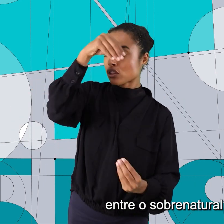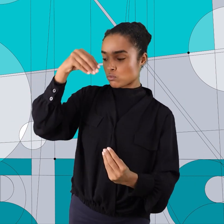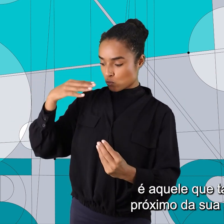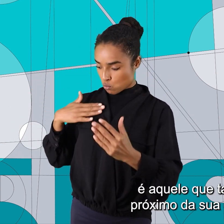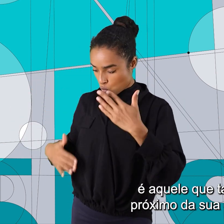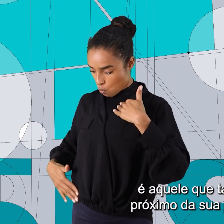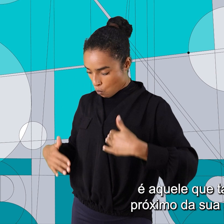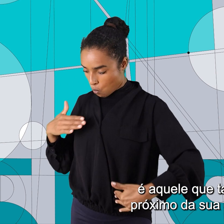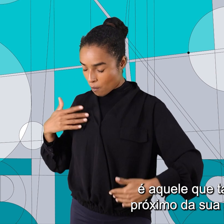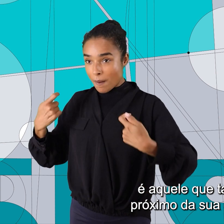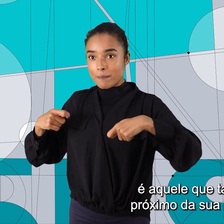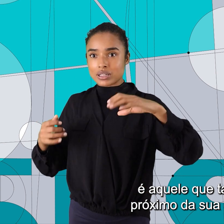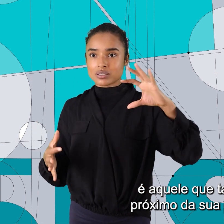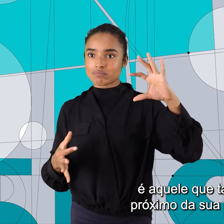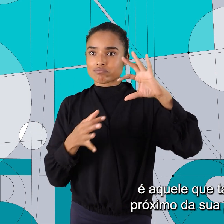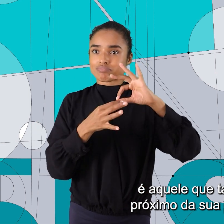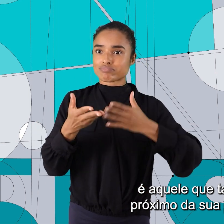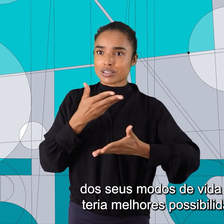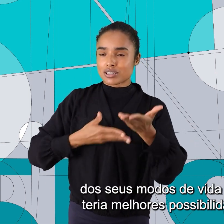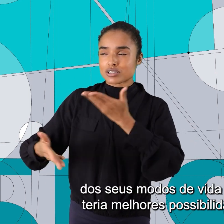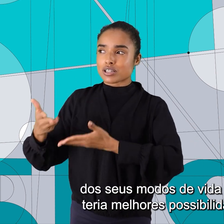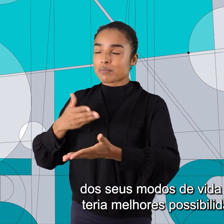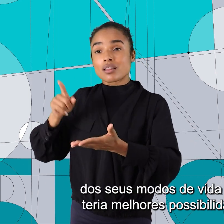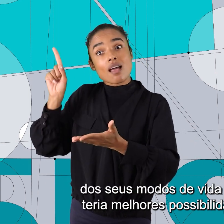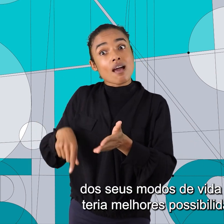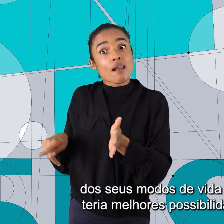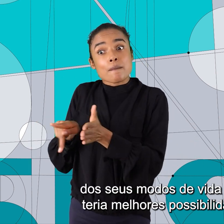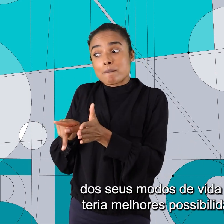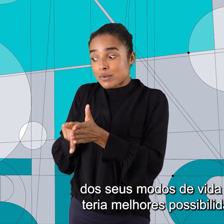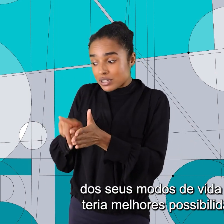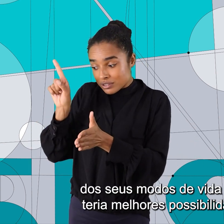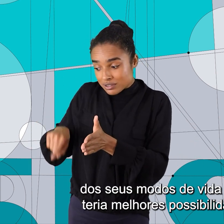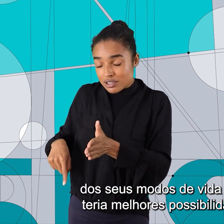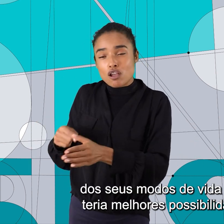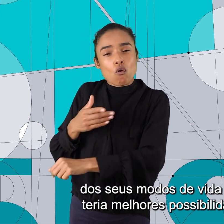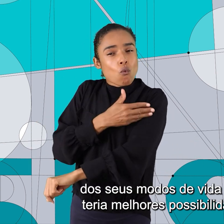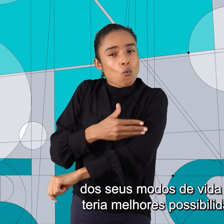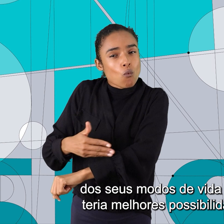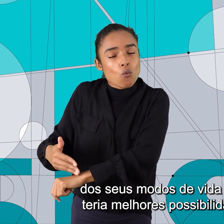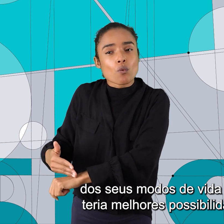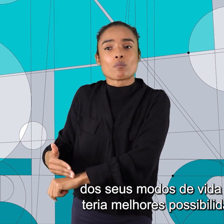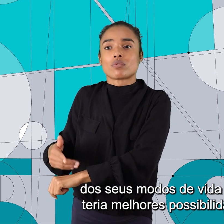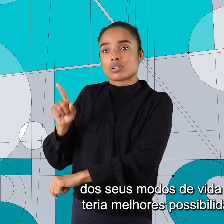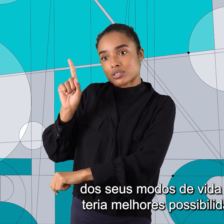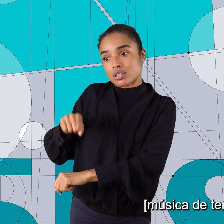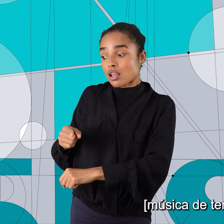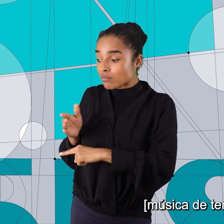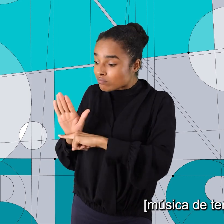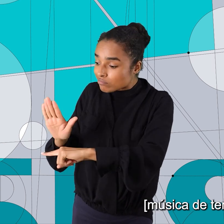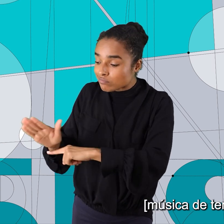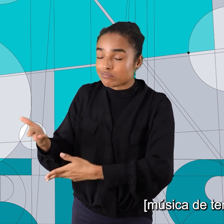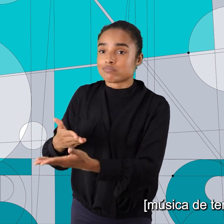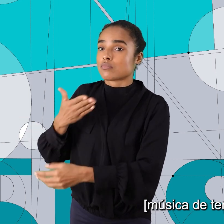o natural, é aquele que está mais próximo da sua cultura, dos seus modos de vida e que, portanto, teria melhores possibilidades de intervir.